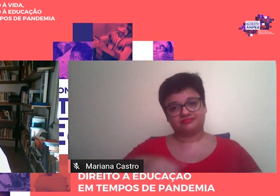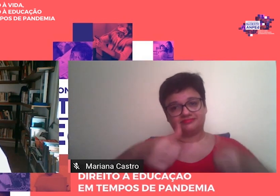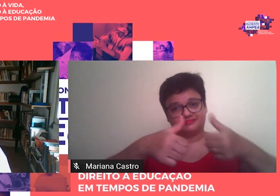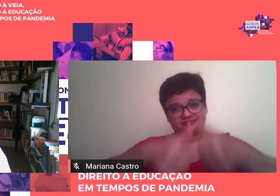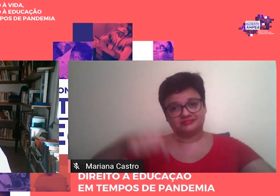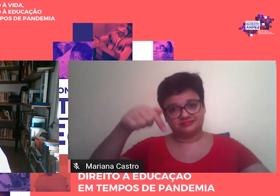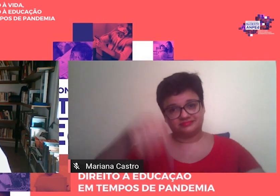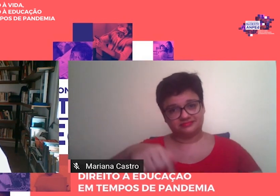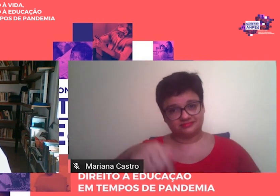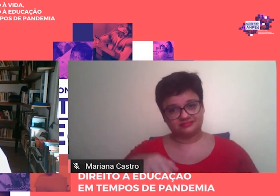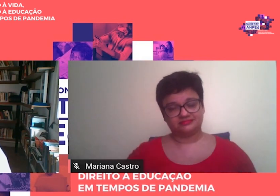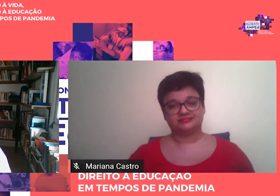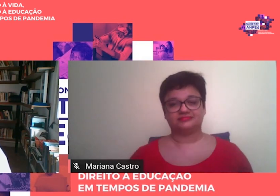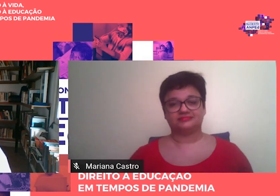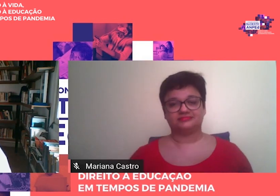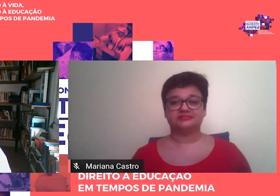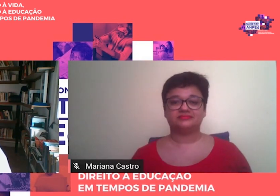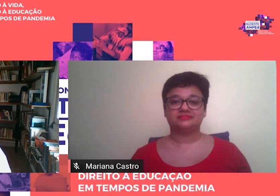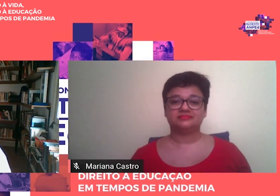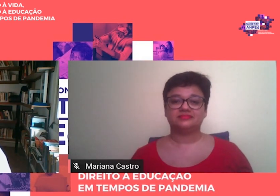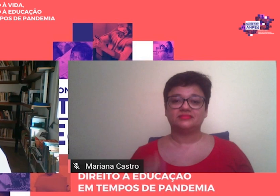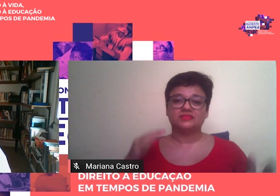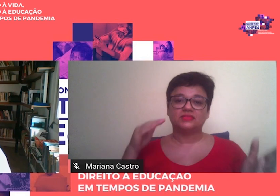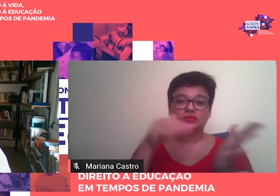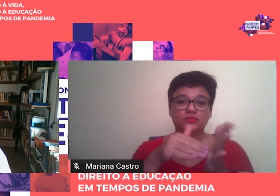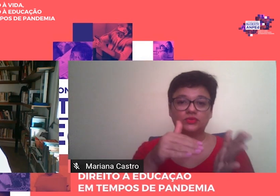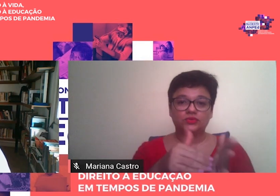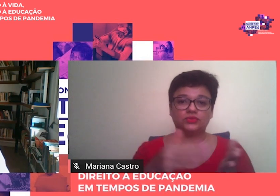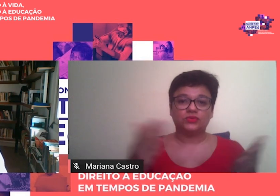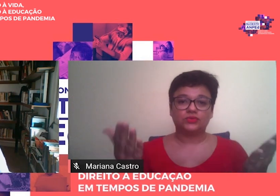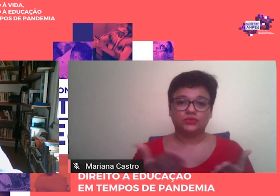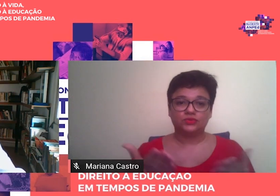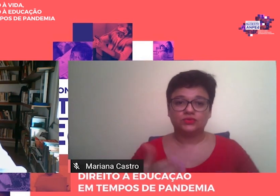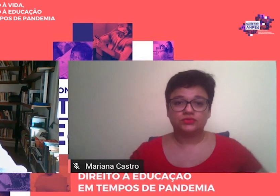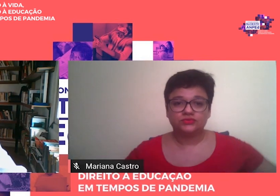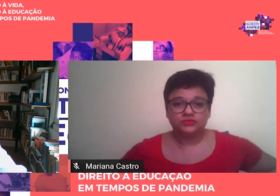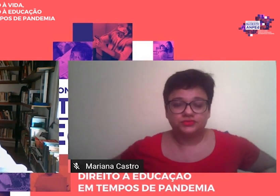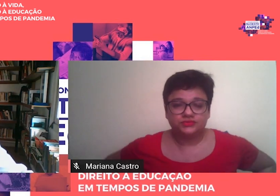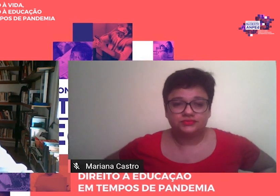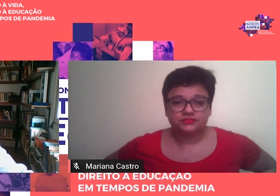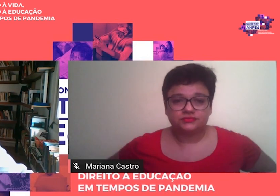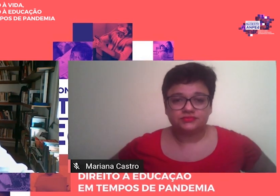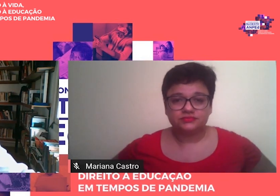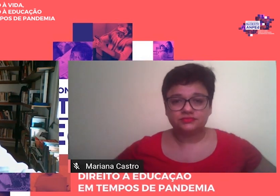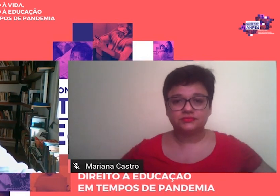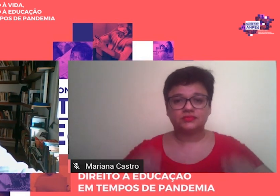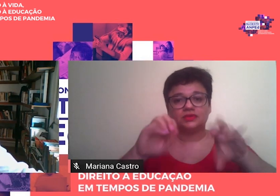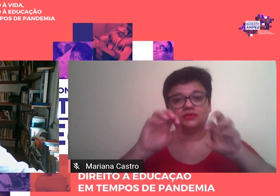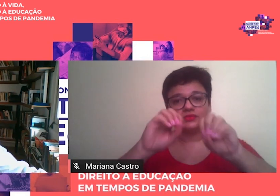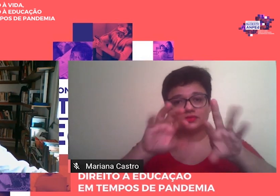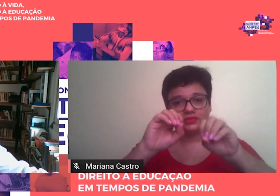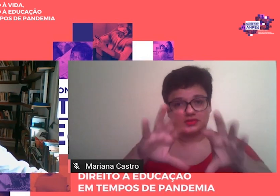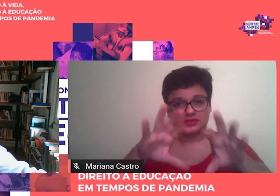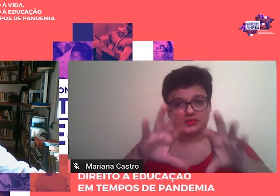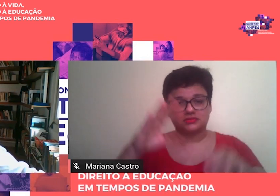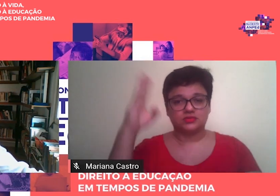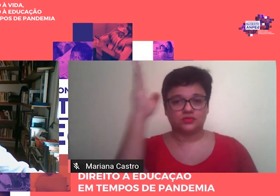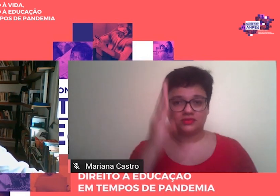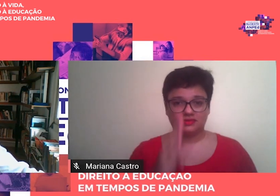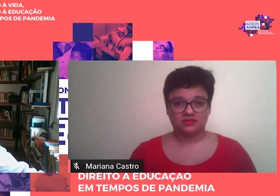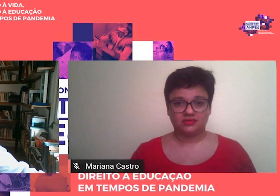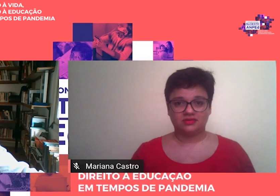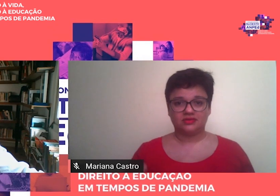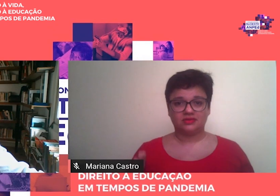com a sua última obra de fôlego, do Luiz Antônio, A Educação Brasileira na